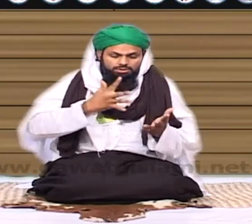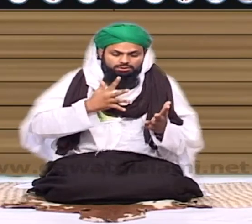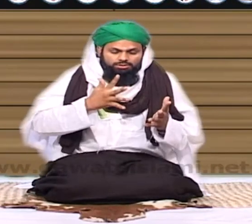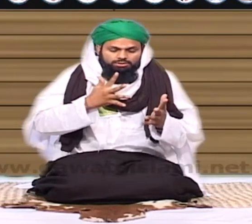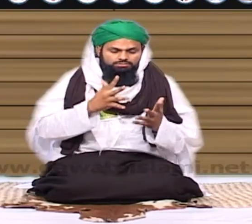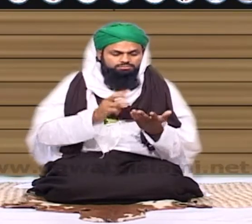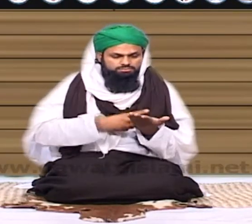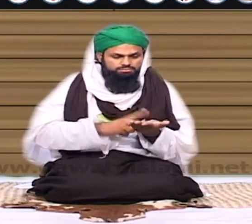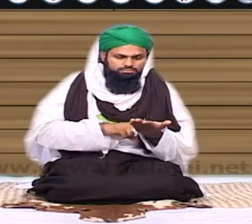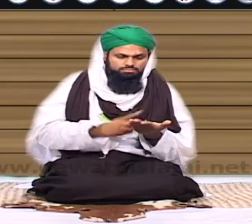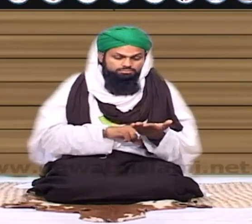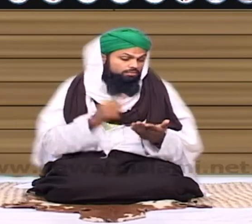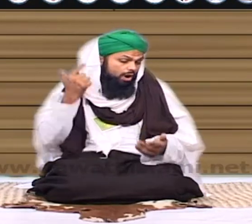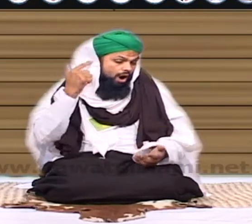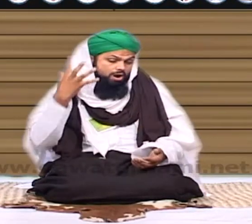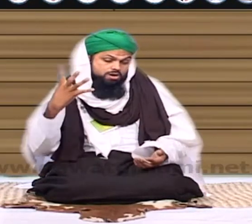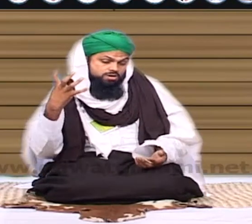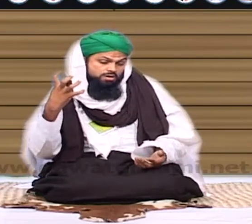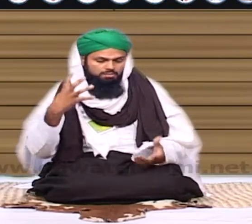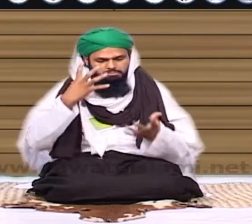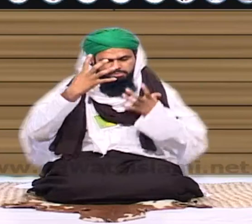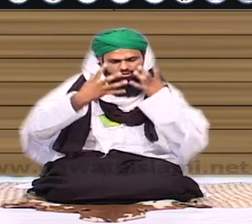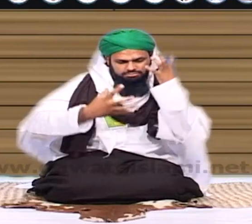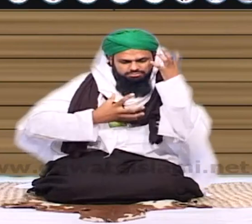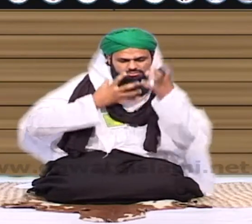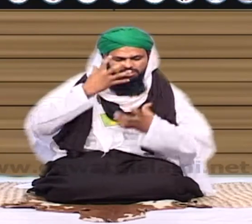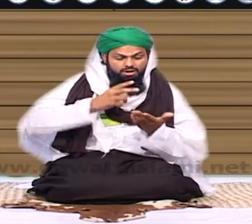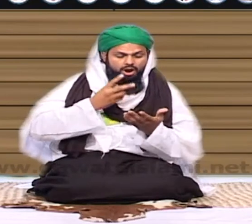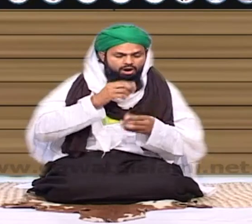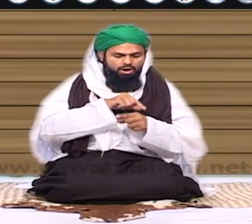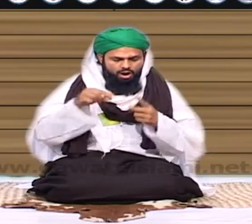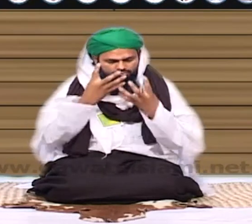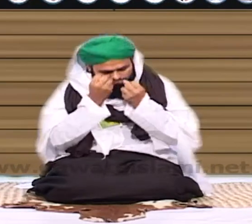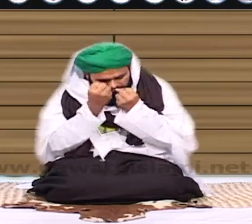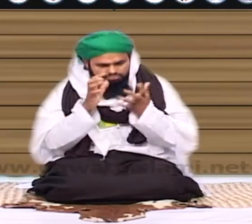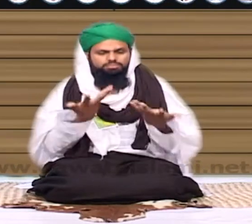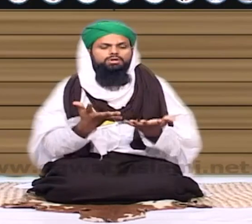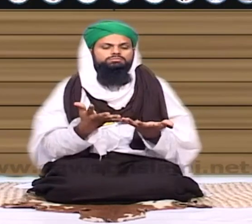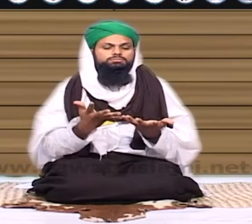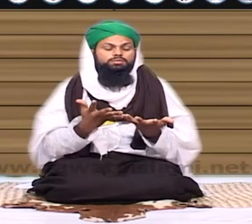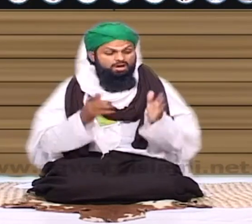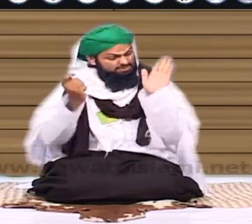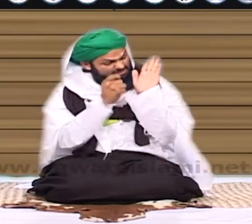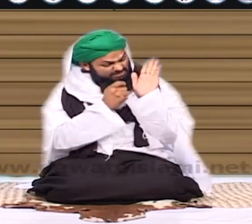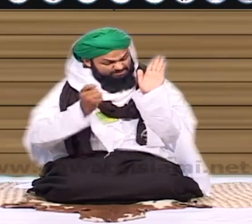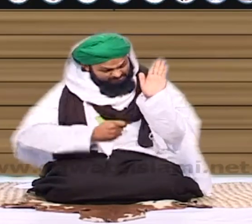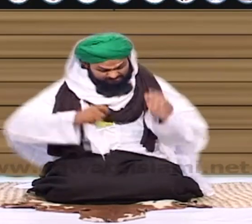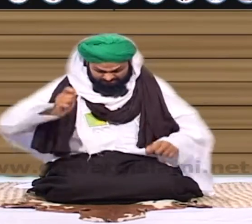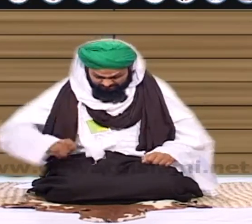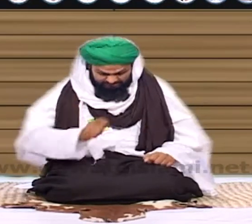برداشت نہ ہو ہم پھڑ جائیں کان میں ذرہ سا درد ہو تو ہم بیچین ہو جائے رات نیند نہ آئے تو ماد اللہ اگر